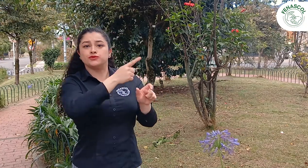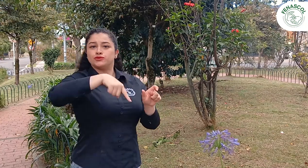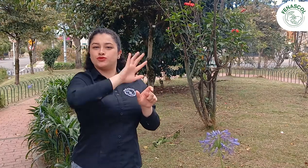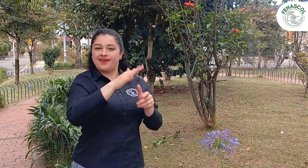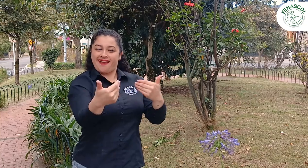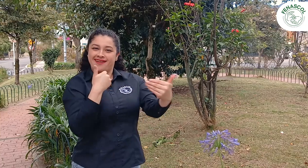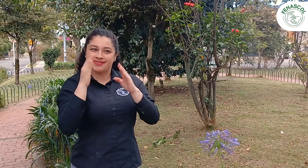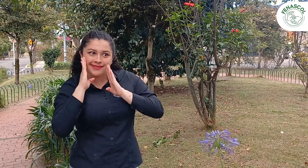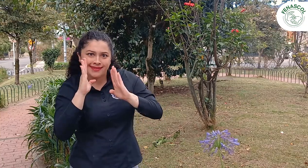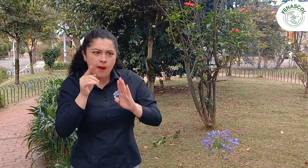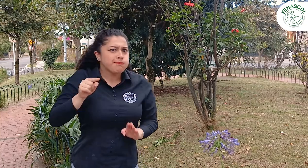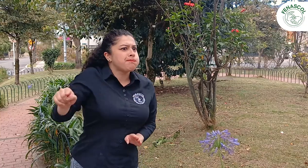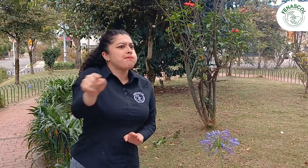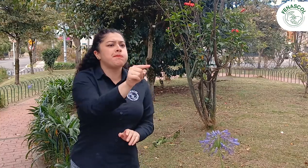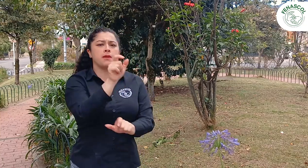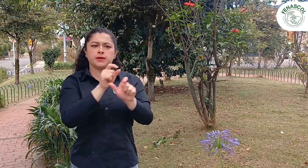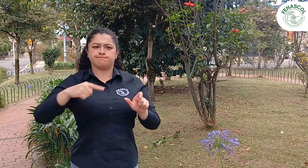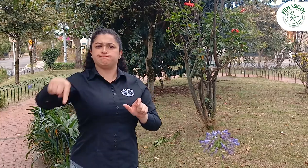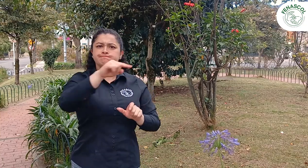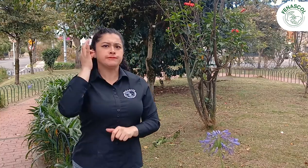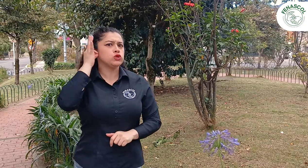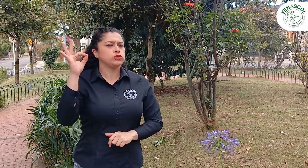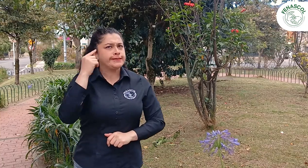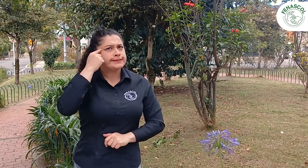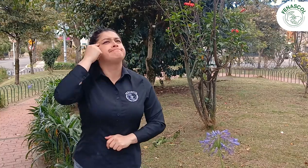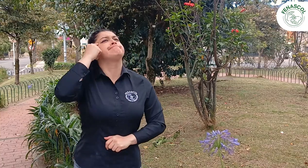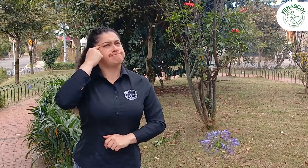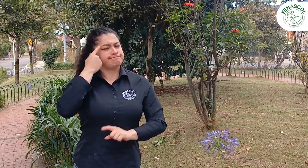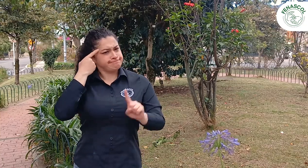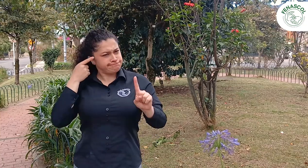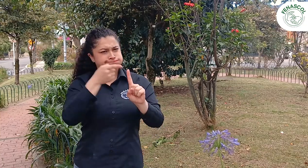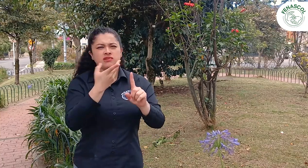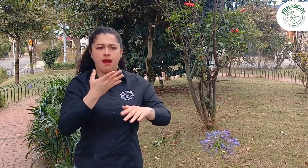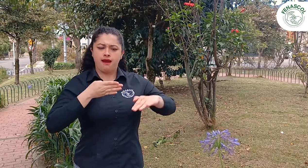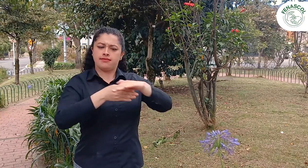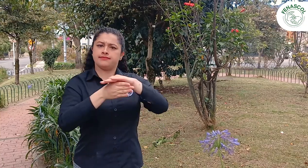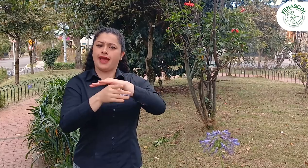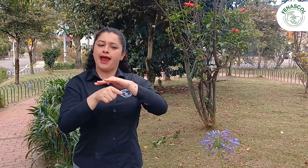gobiernos, comunicaciones, acciones, oficinas de atención al usuario, etc.